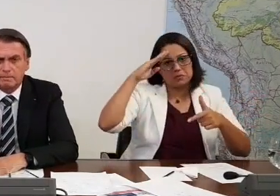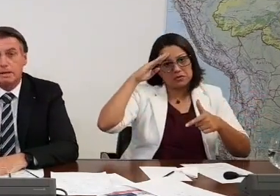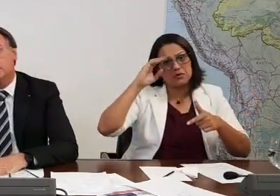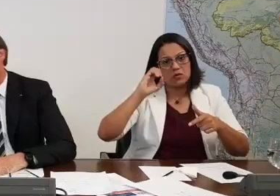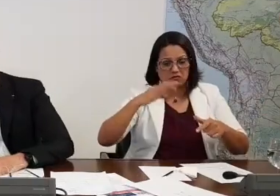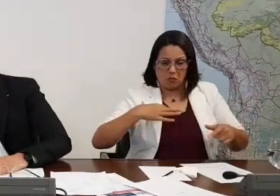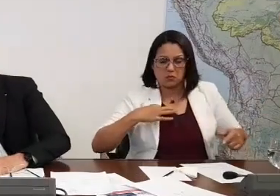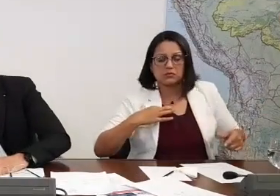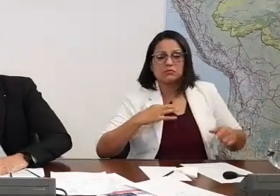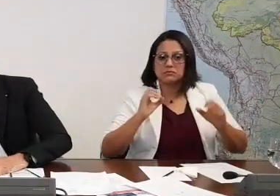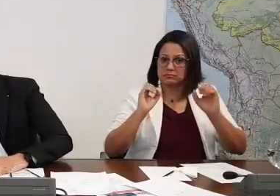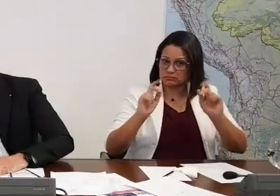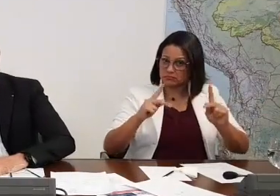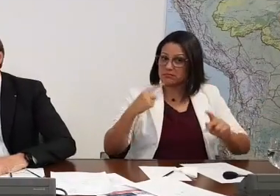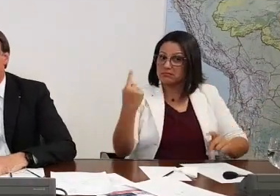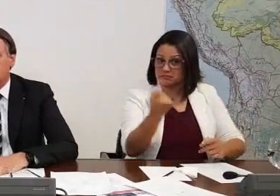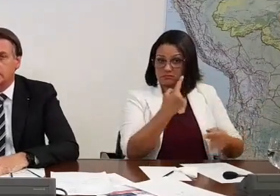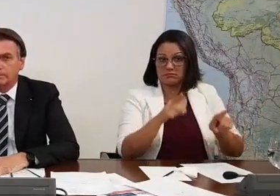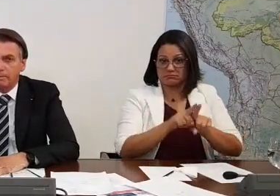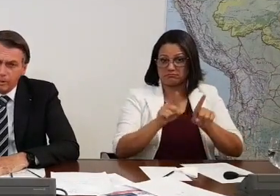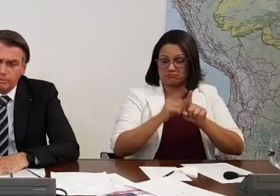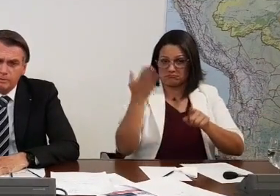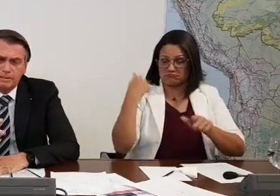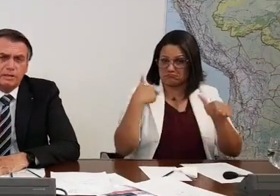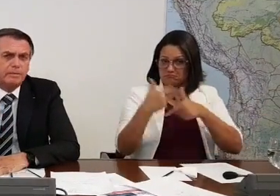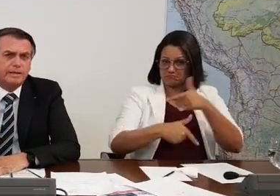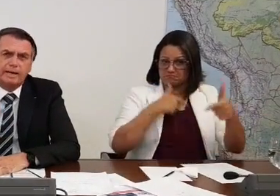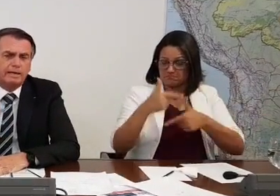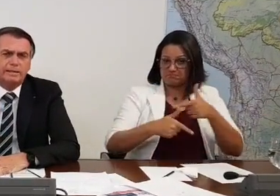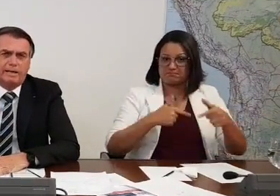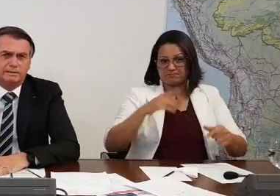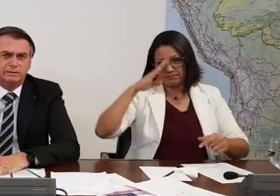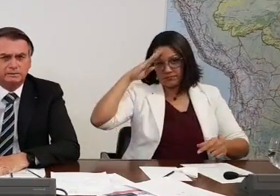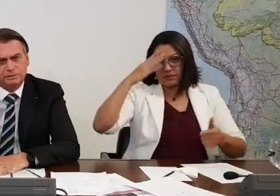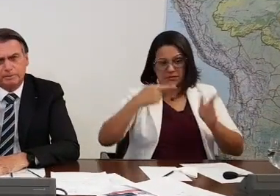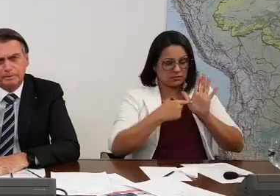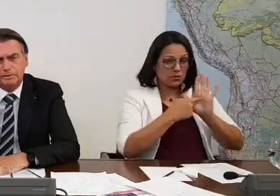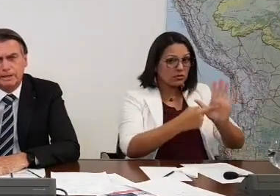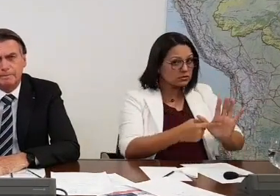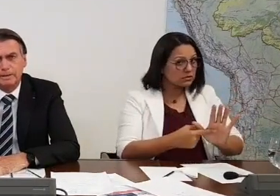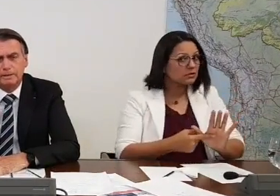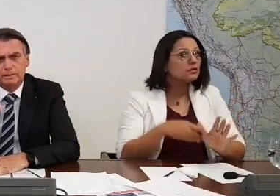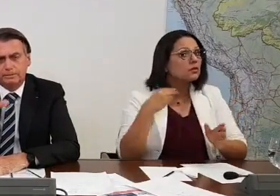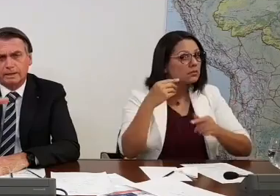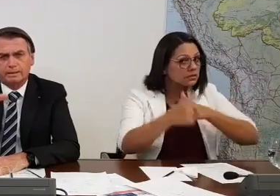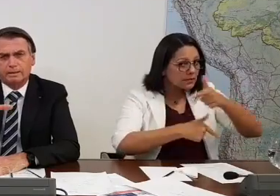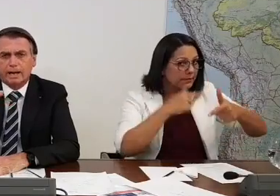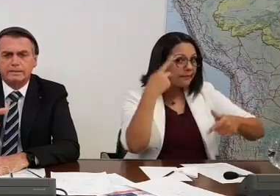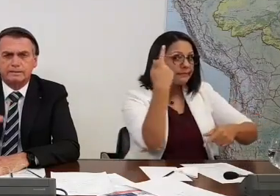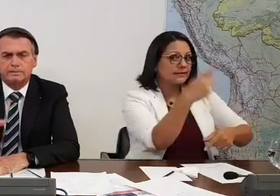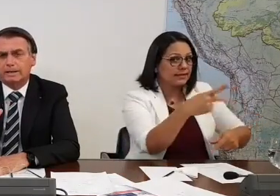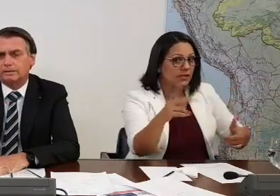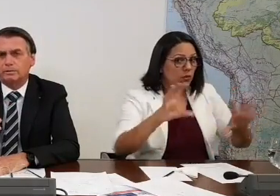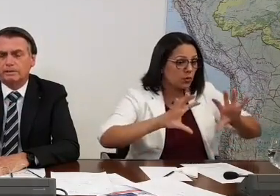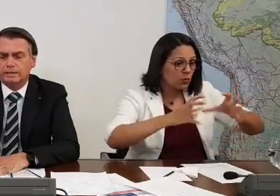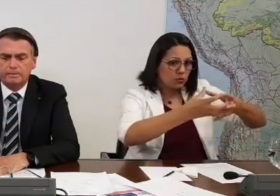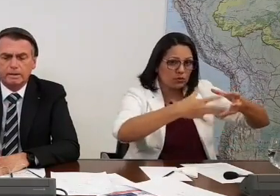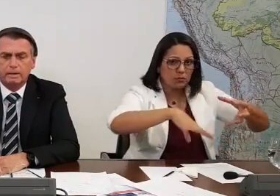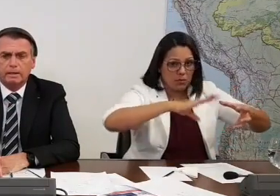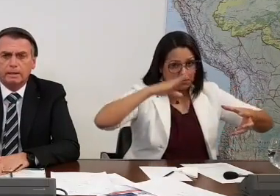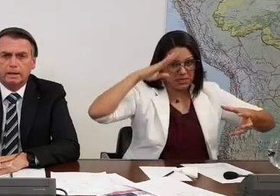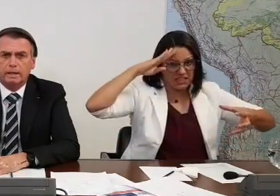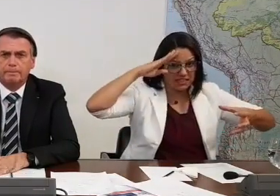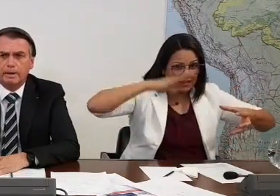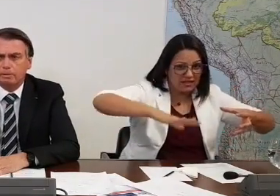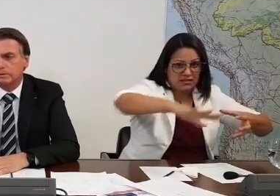voluntário. Nós émos voluntários no Exército também, mas só para mostrar como é a realidade. De uma classe, de uma categoria,